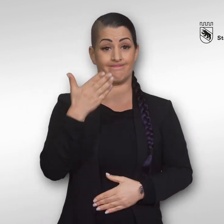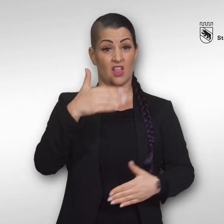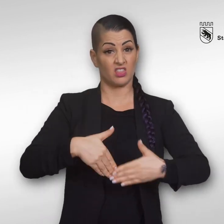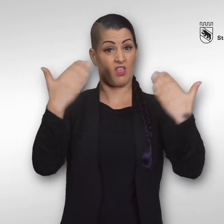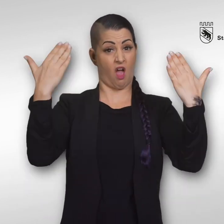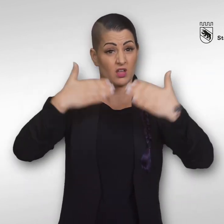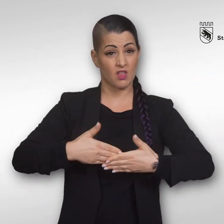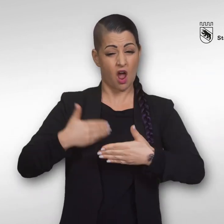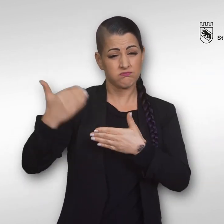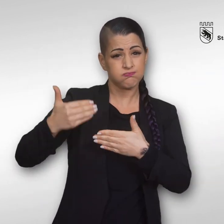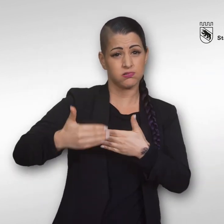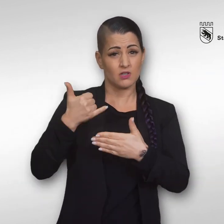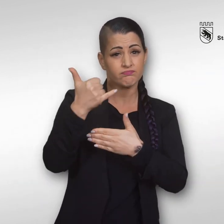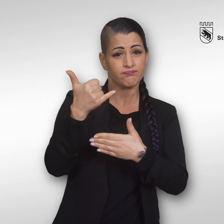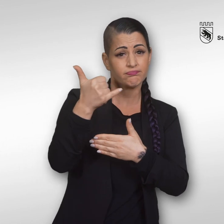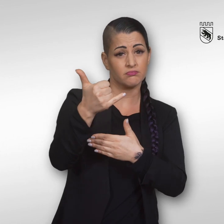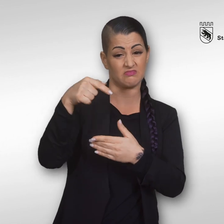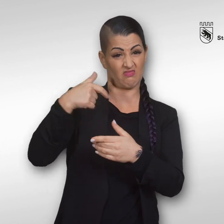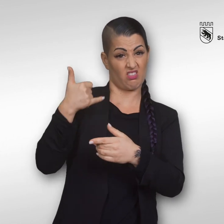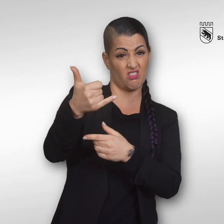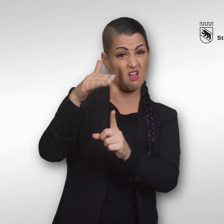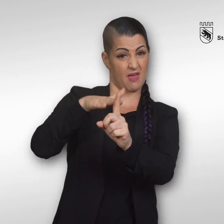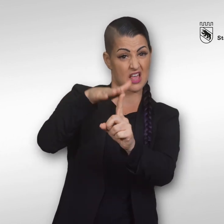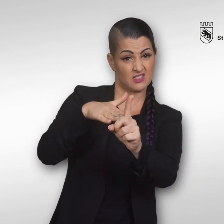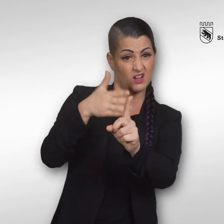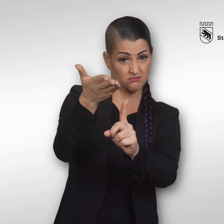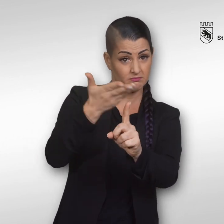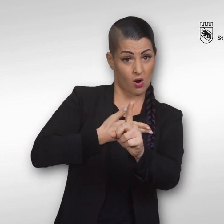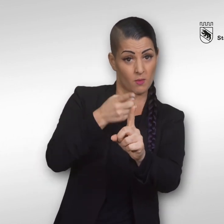Erhalten Sie belästigende Telefonanrufe zu jeder Tages- und Nachtzeit.